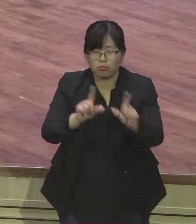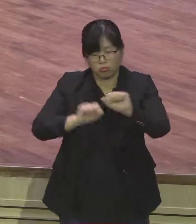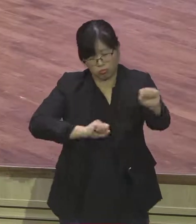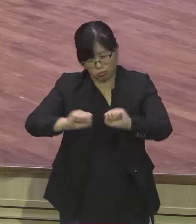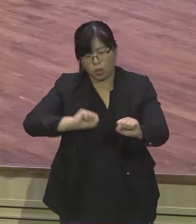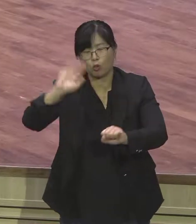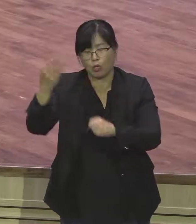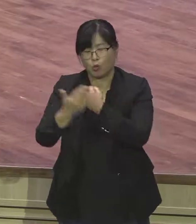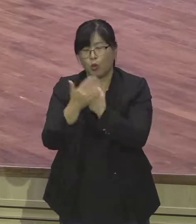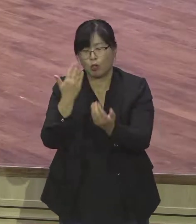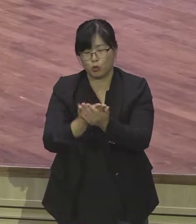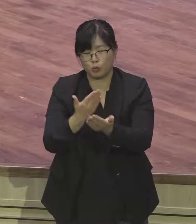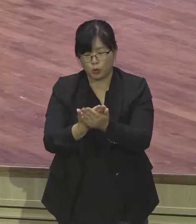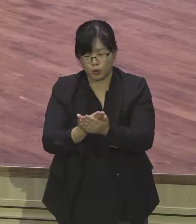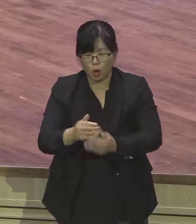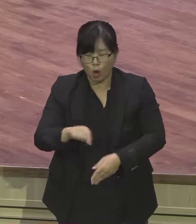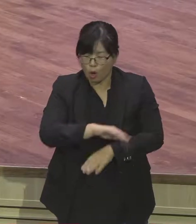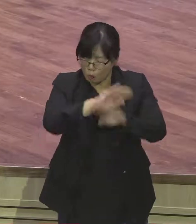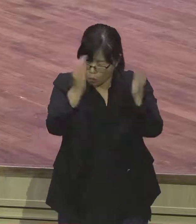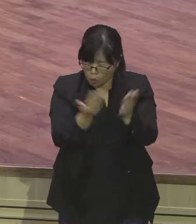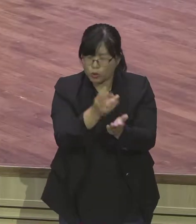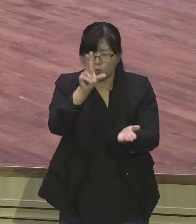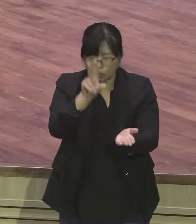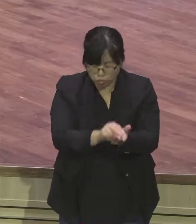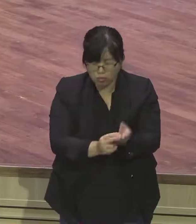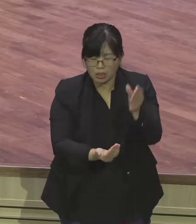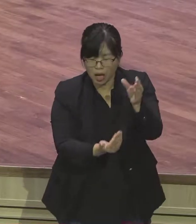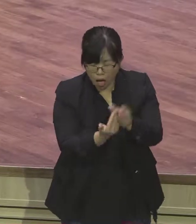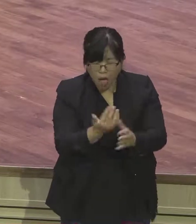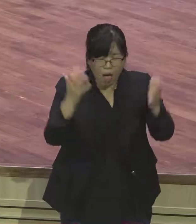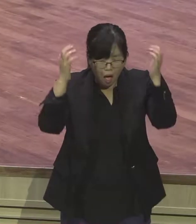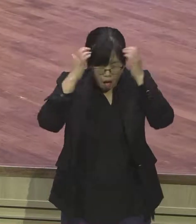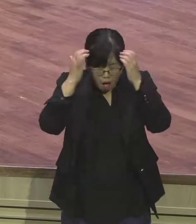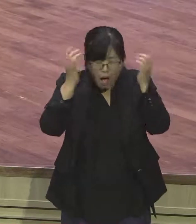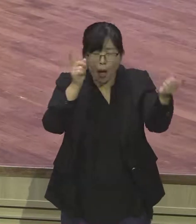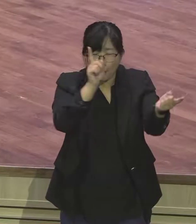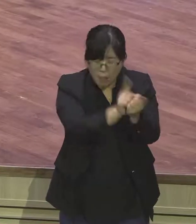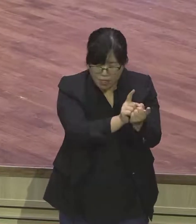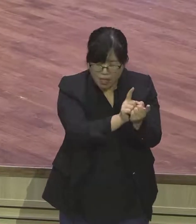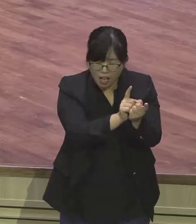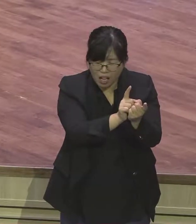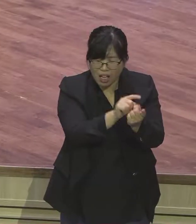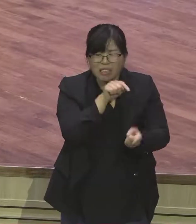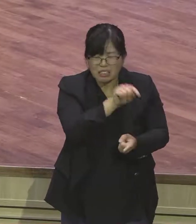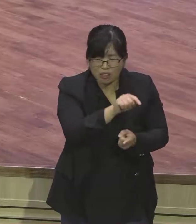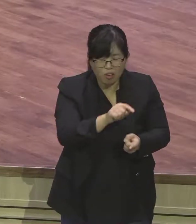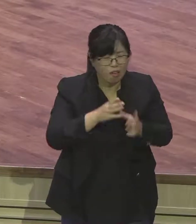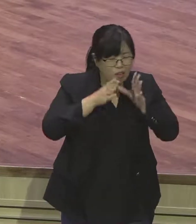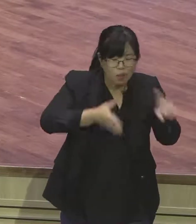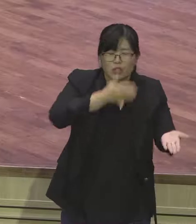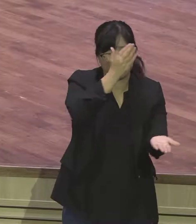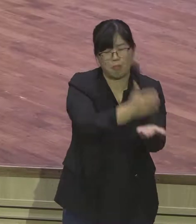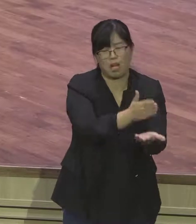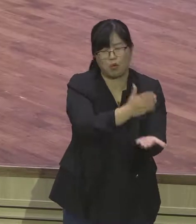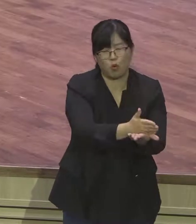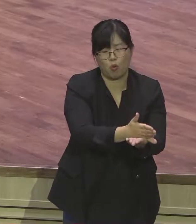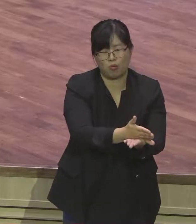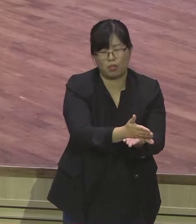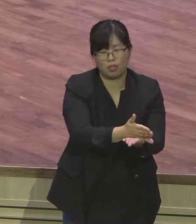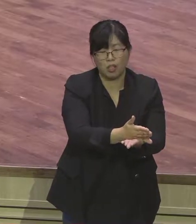있는 지금 모든 문제 사건 환경 모든 것 다 종이 호라인 줄 알고 속지 말고 환경의 문제 사건에 속지 말고